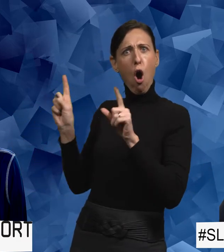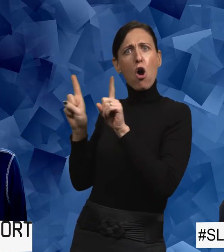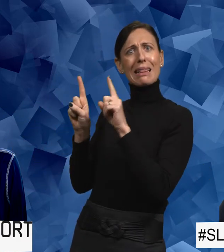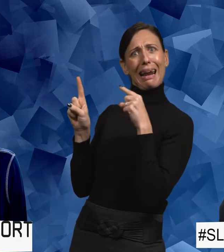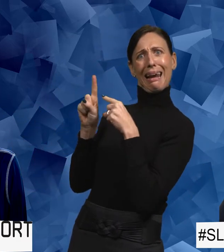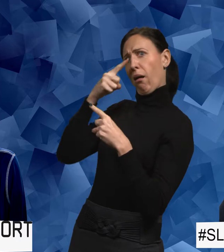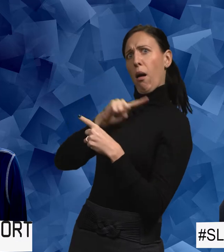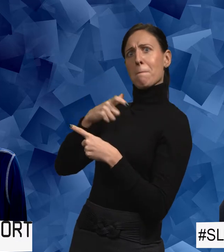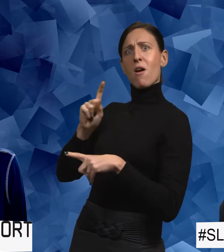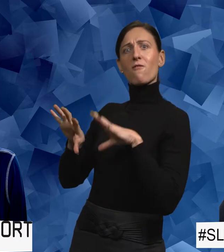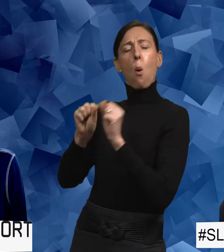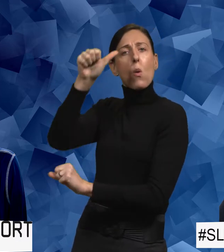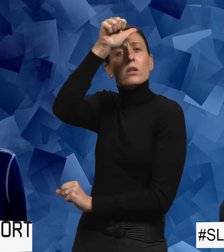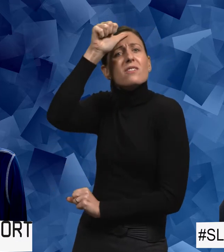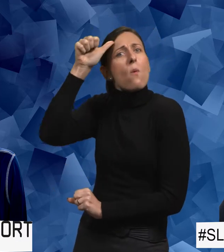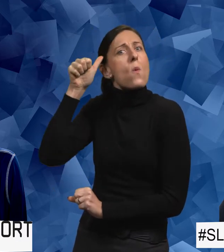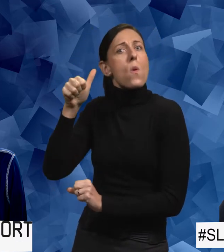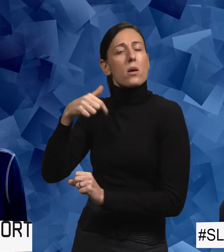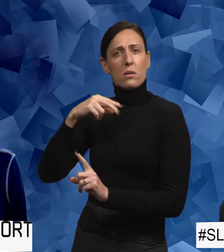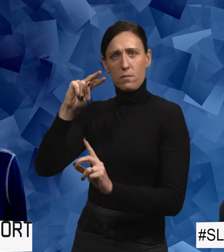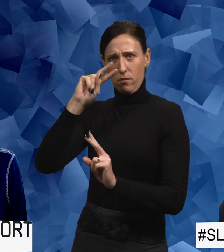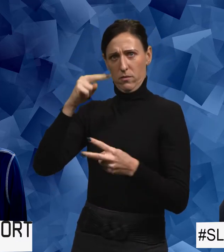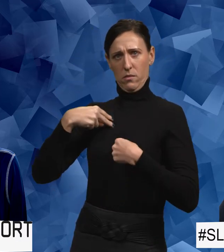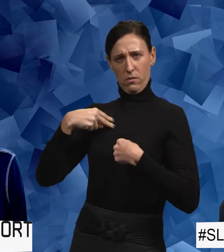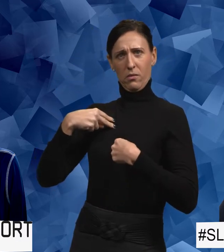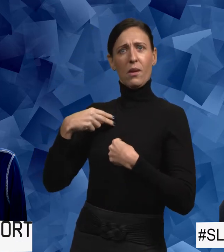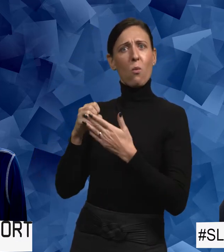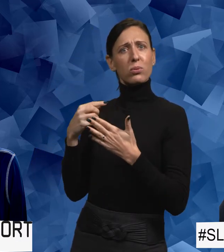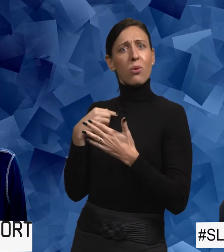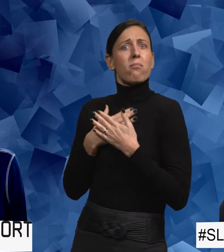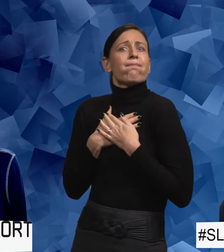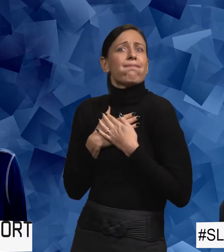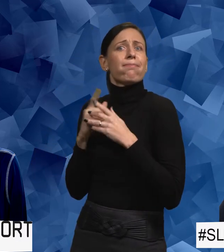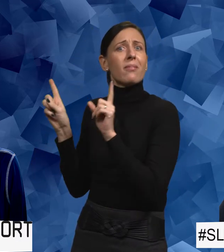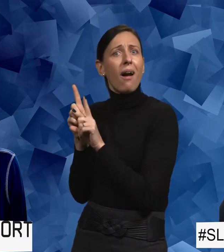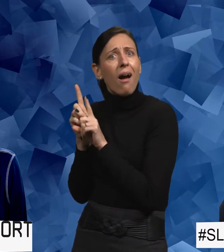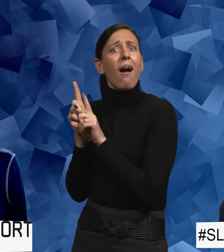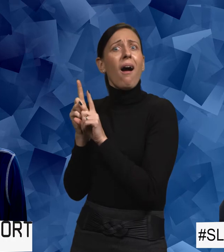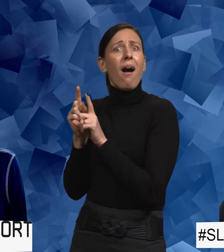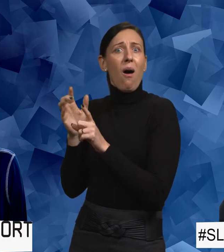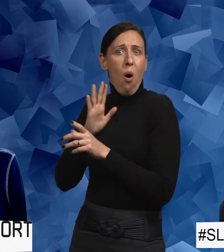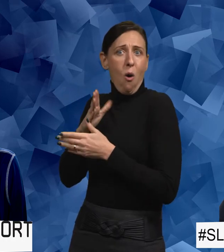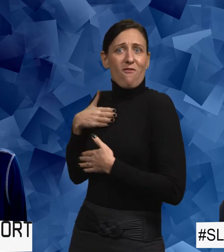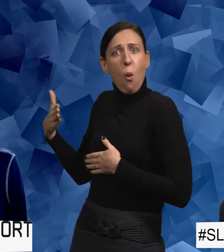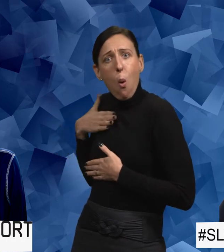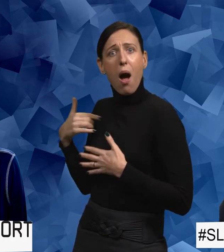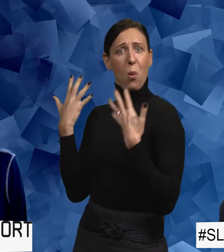Dels är det svårt att inse att den är utsatt av sin partner som man ändå älskar och håller av